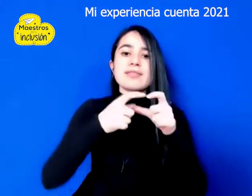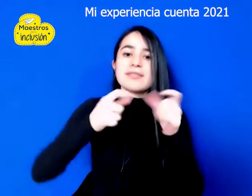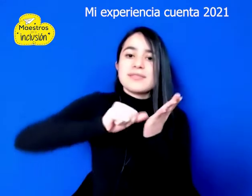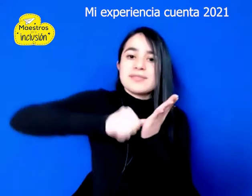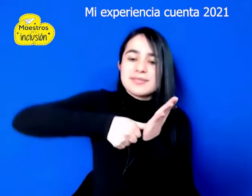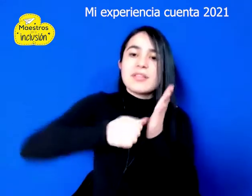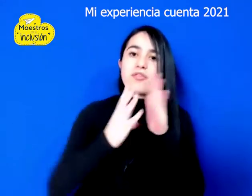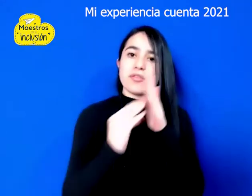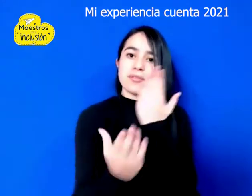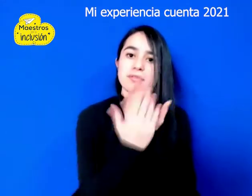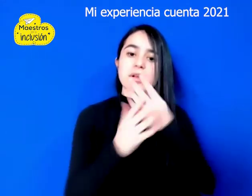correo